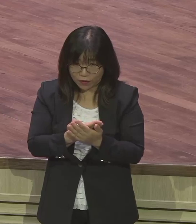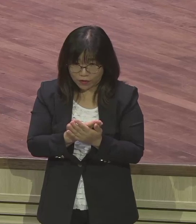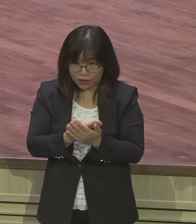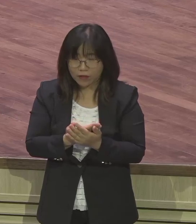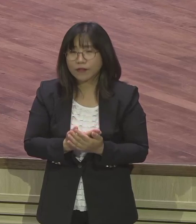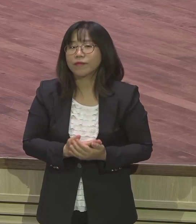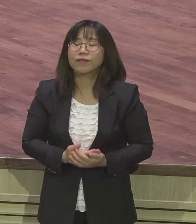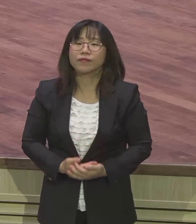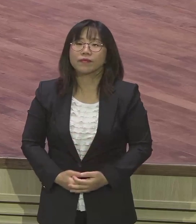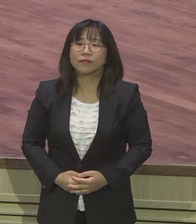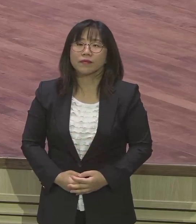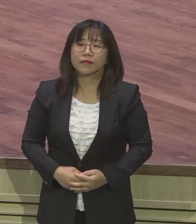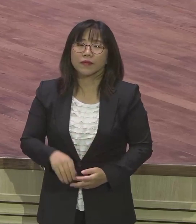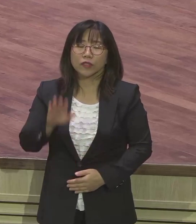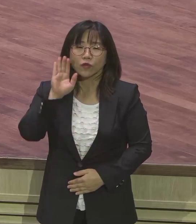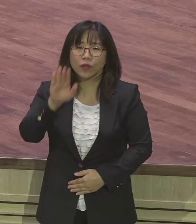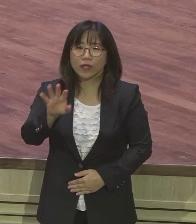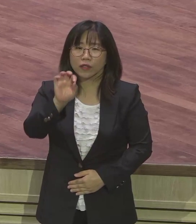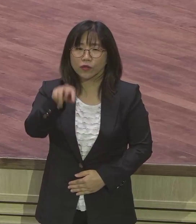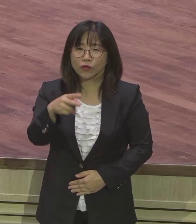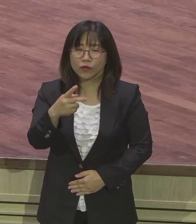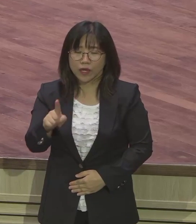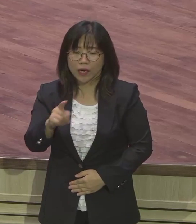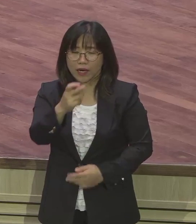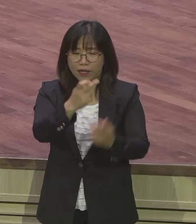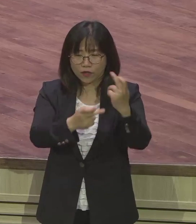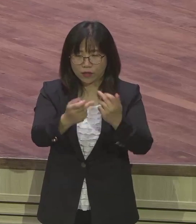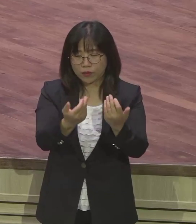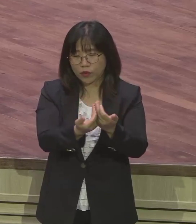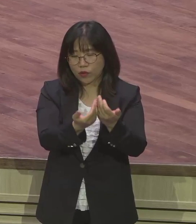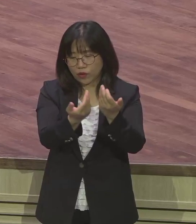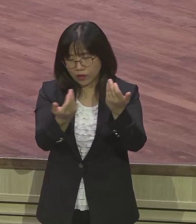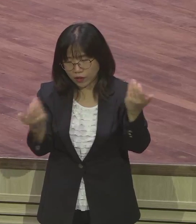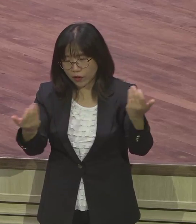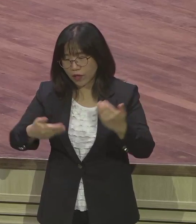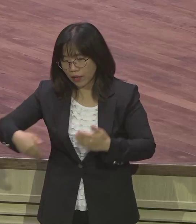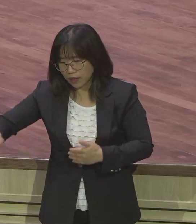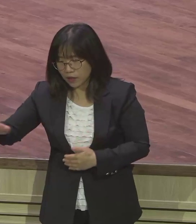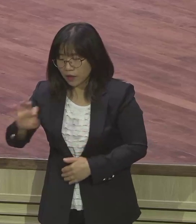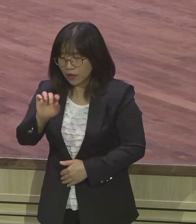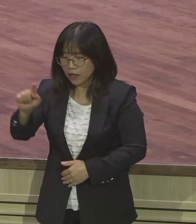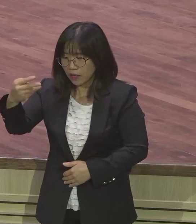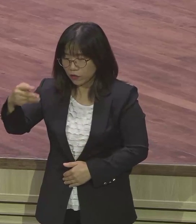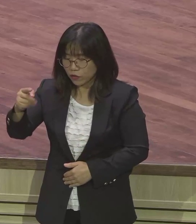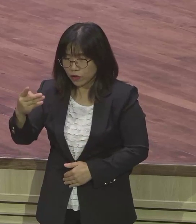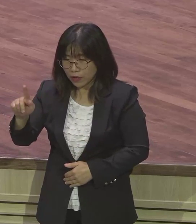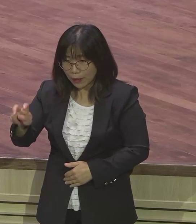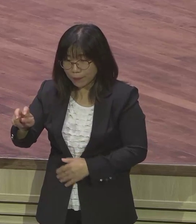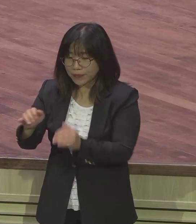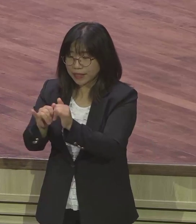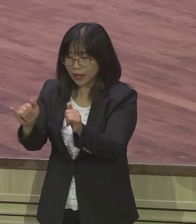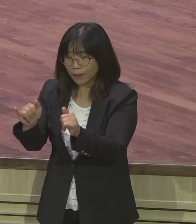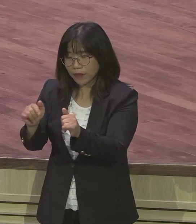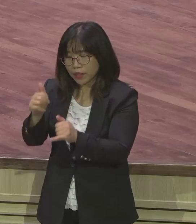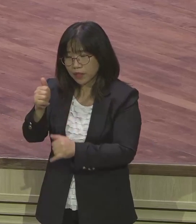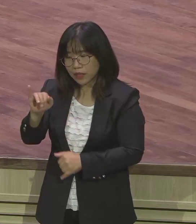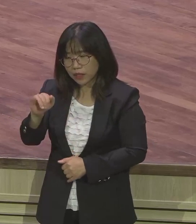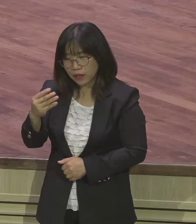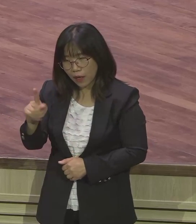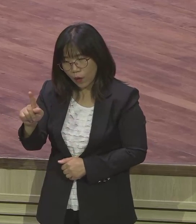자기 형제들로부터 떠나 내려가서 아둘람 사람 시라와 가까이 하니라 이